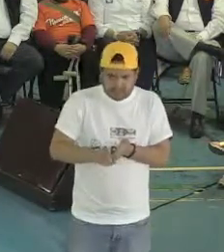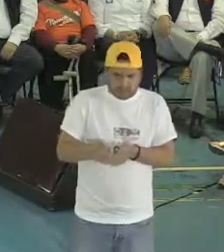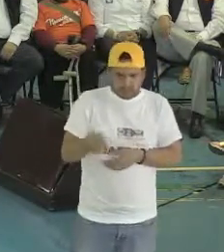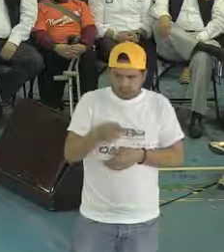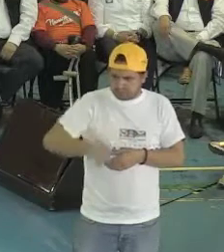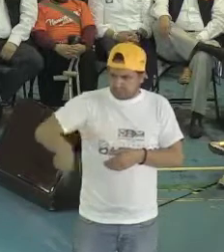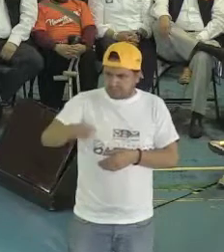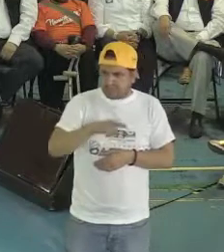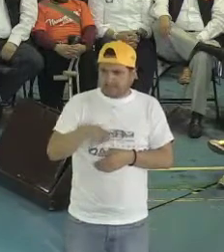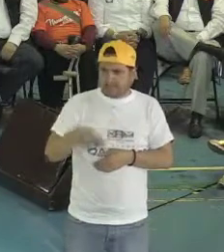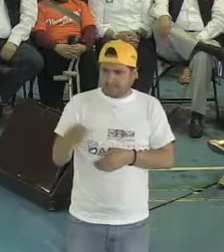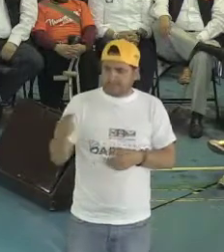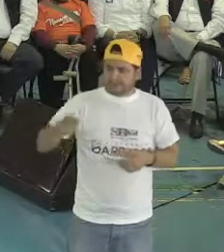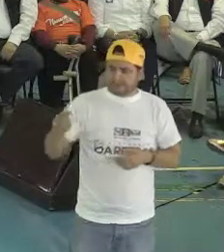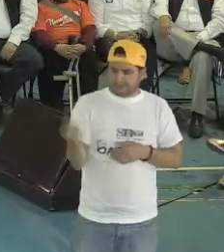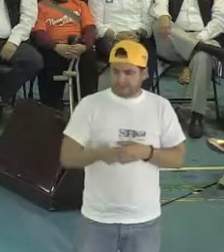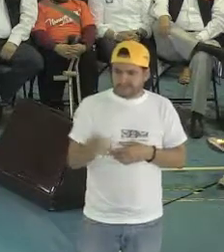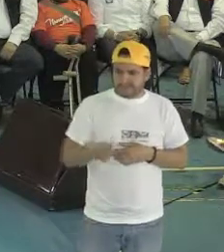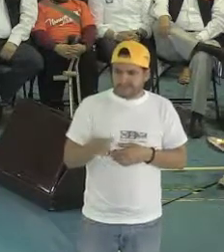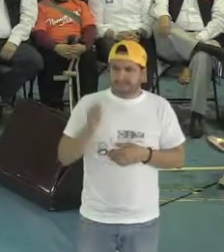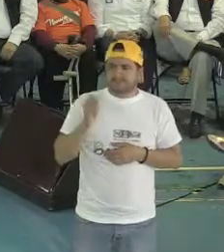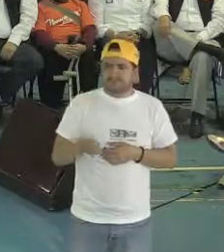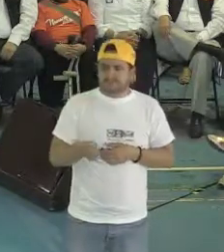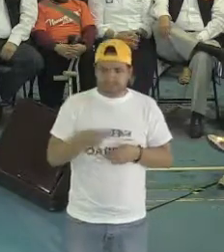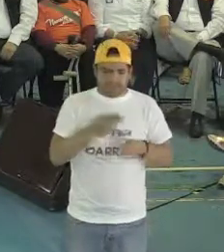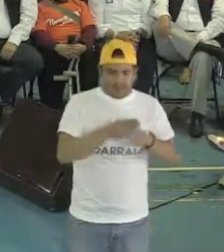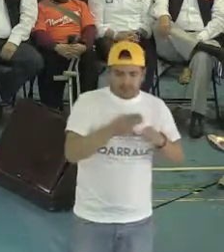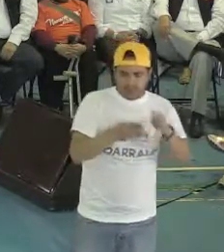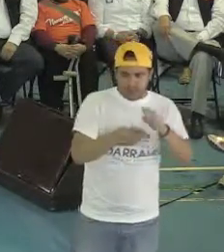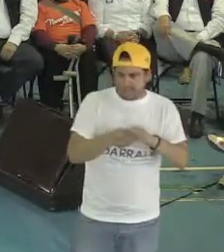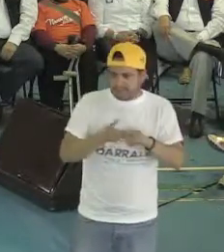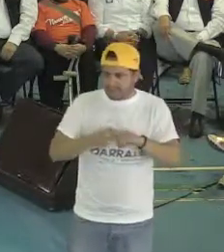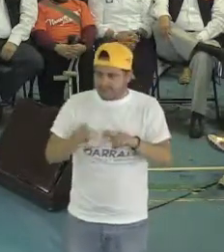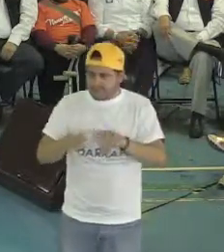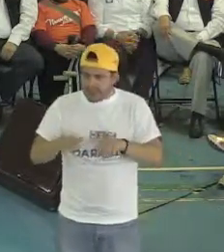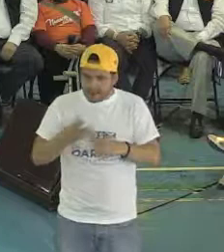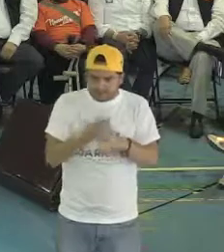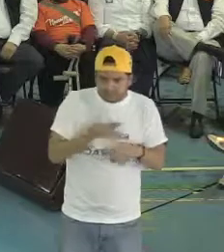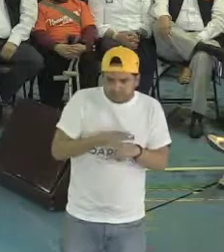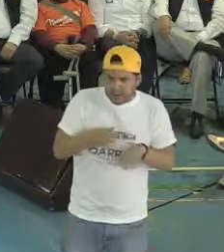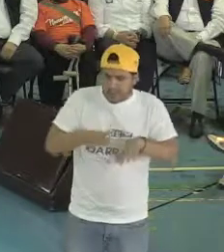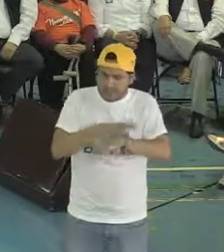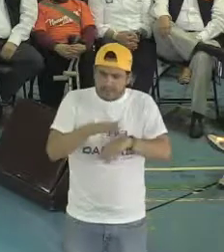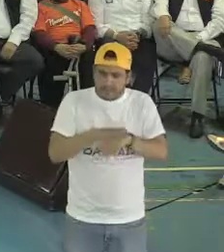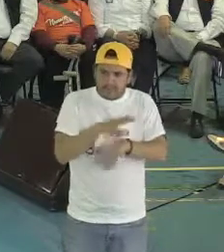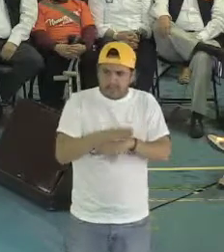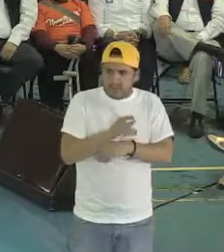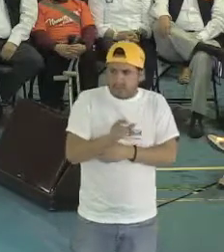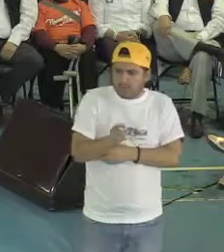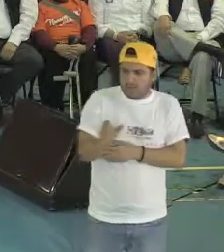Pero ahora lo que necesitamos es materializar. ¿En qué se traduce todo esto? Cuando hablamos de